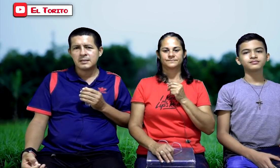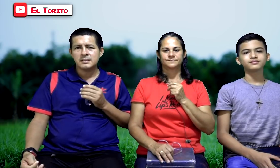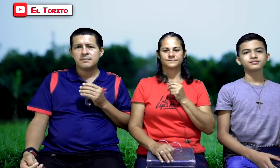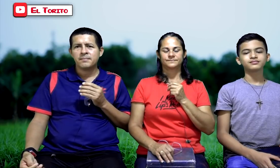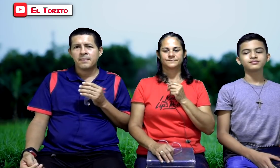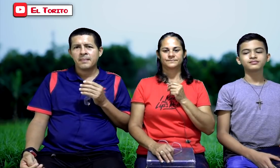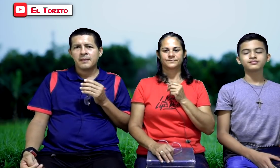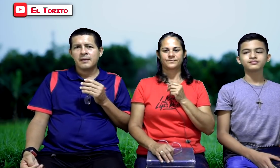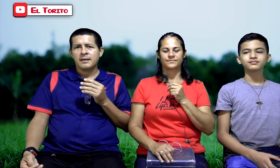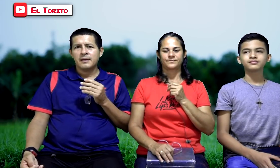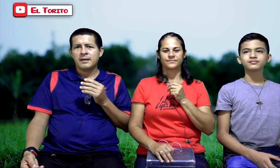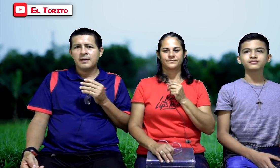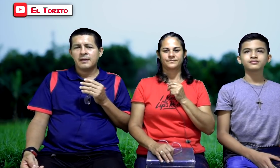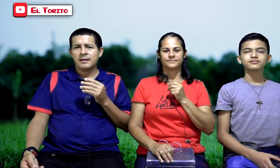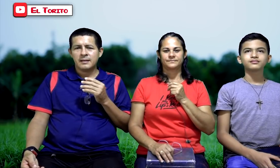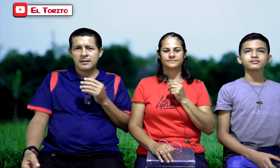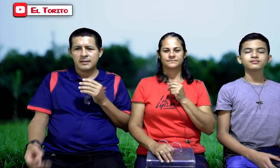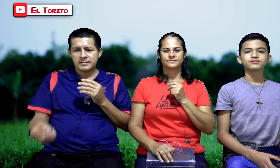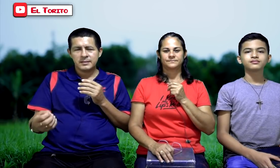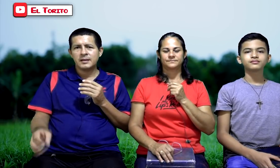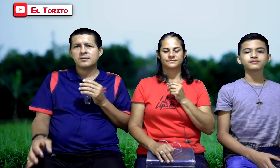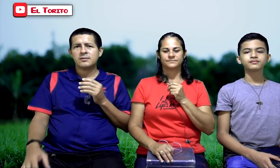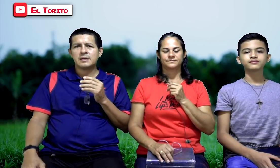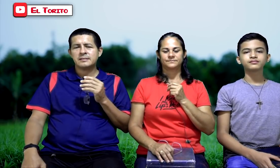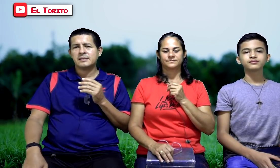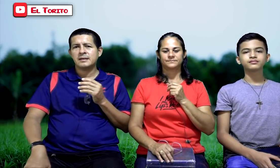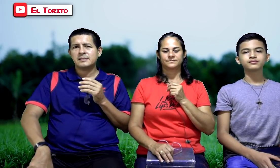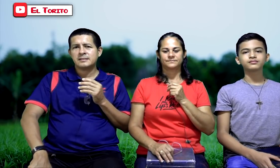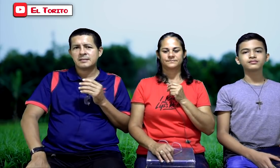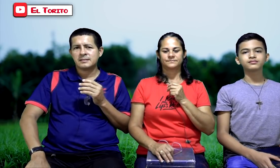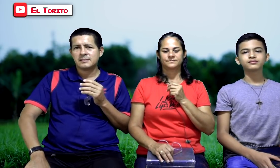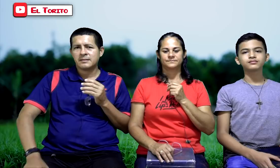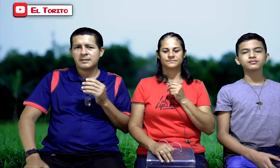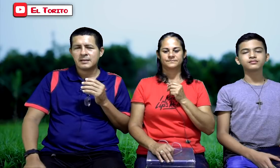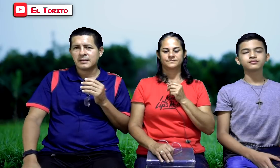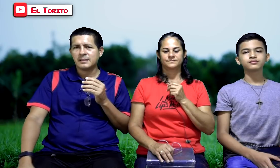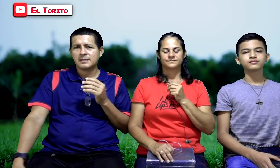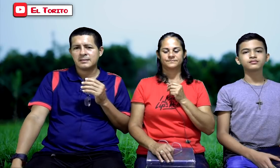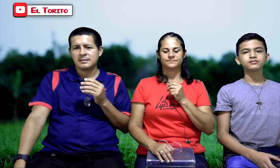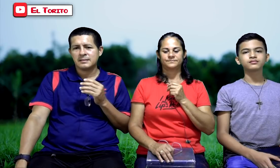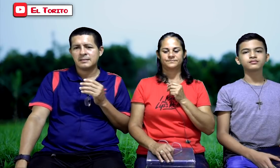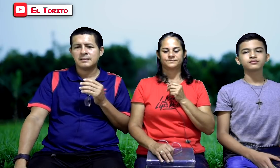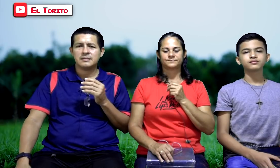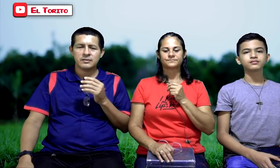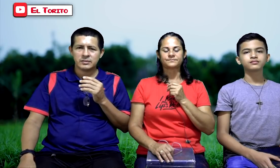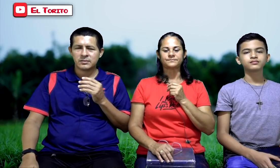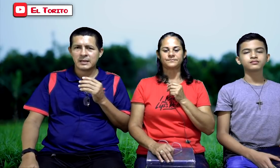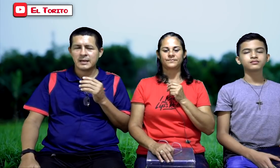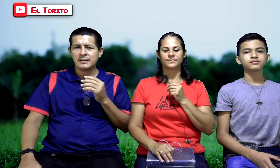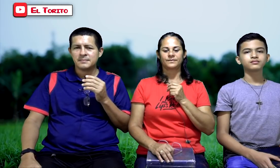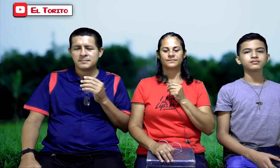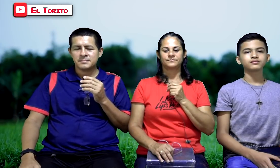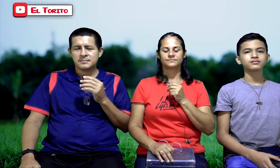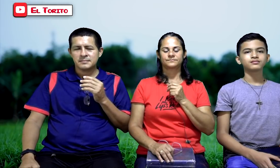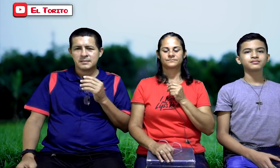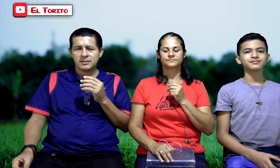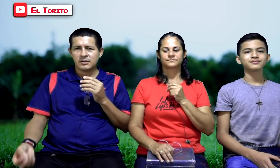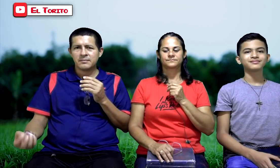allí, siguiendo las enseñanzas a través de las redes de nuestro canal. Que Dios les